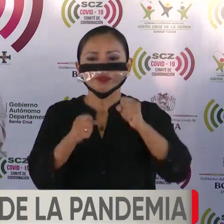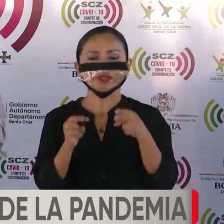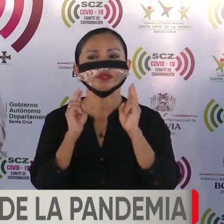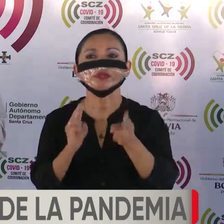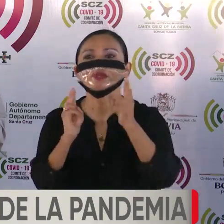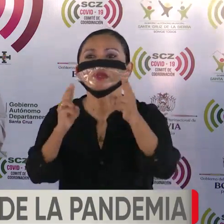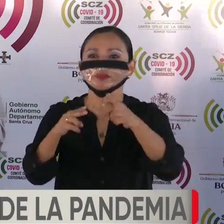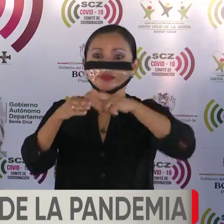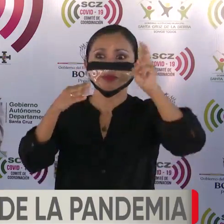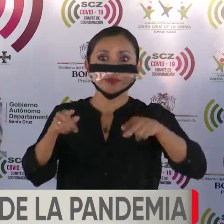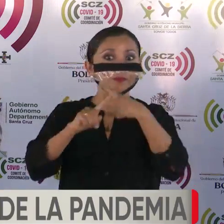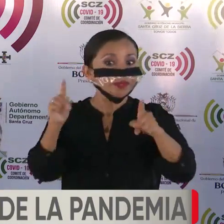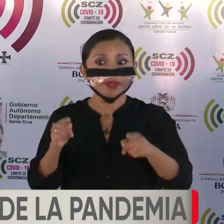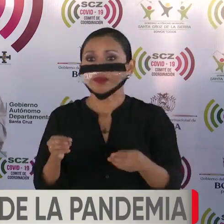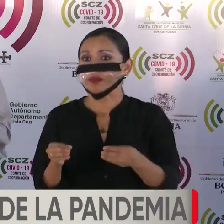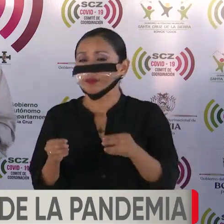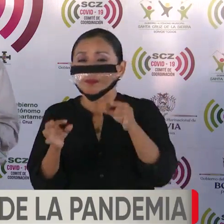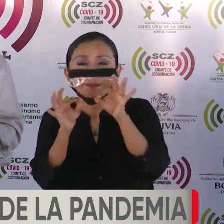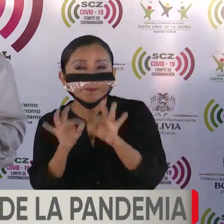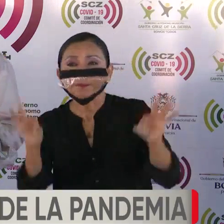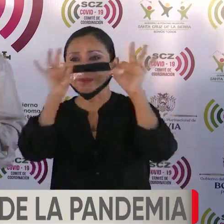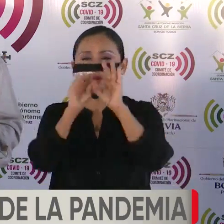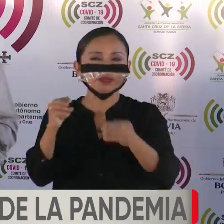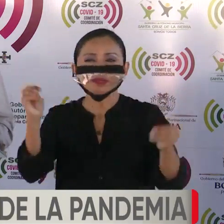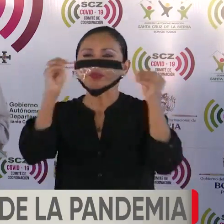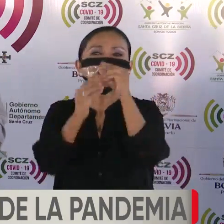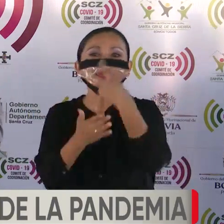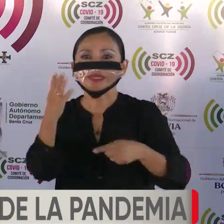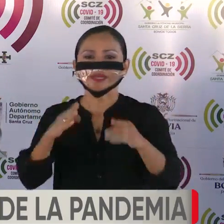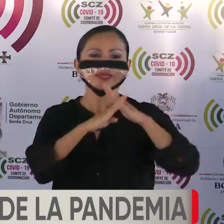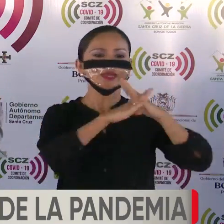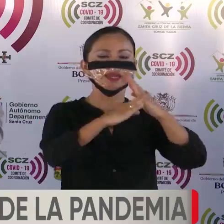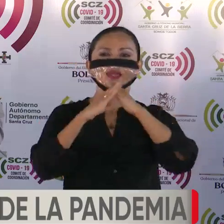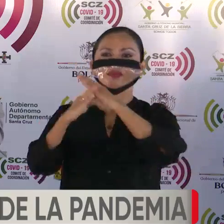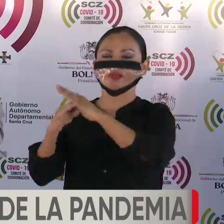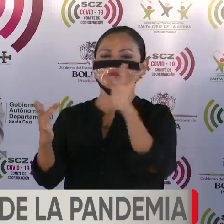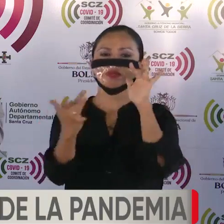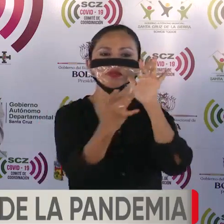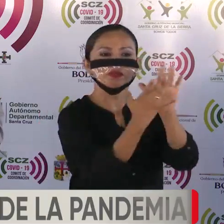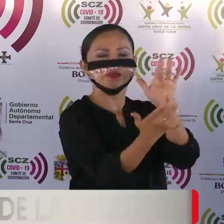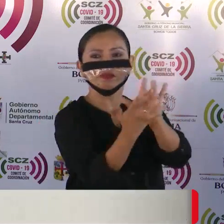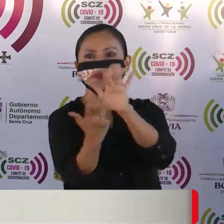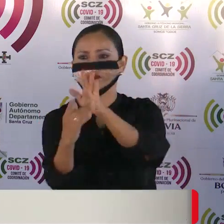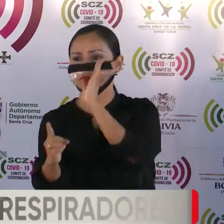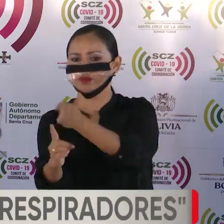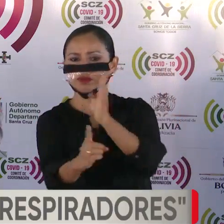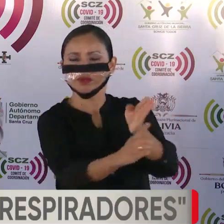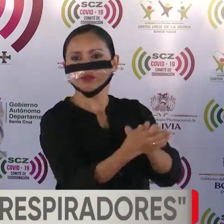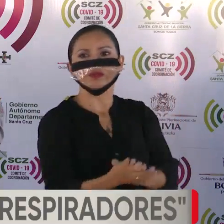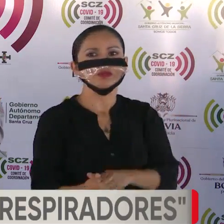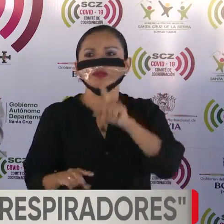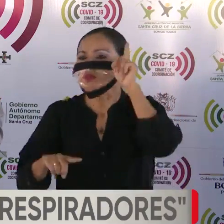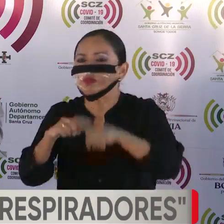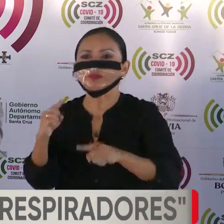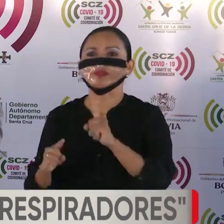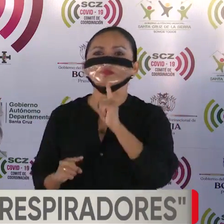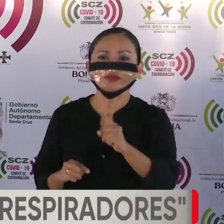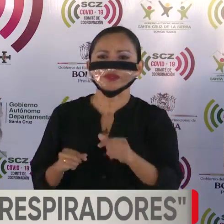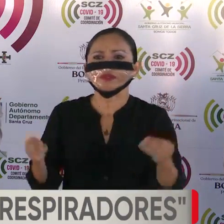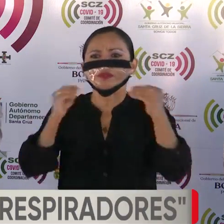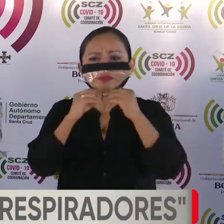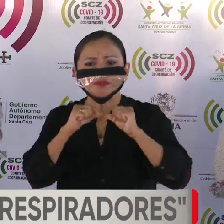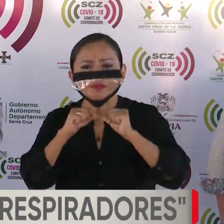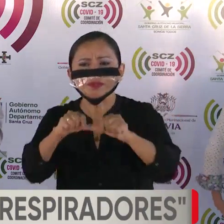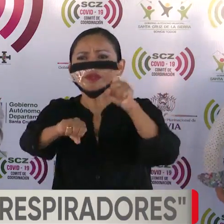Pero por encima de todo, necesitamos evitar los contagios. No podemos estar mucho más tiempo